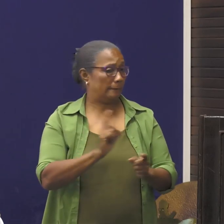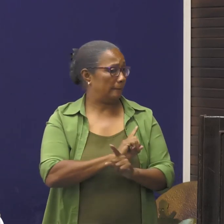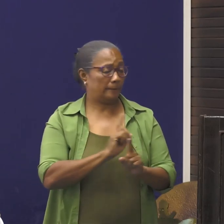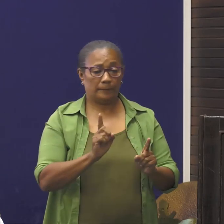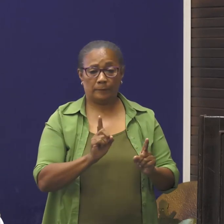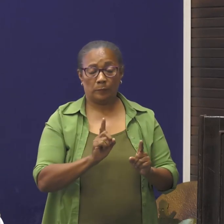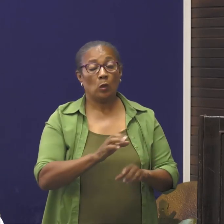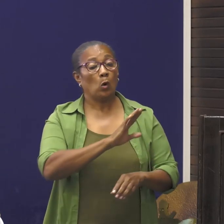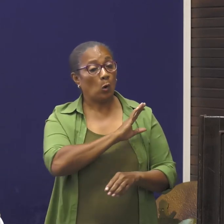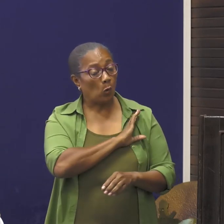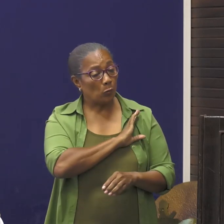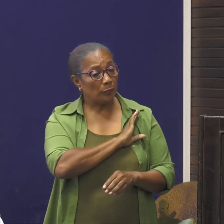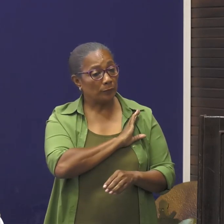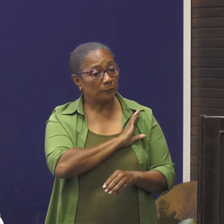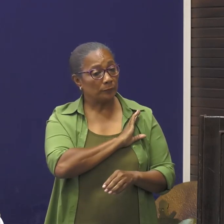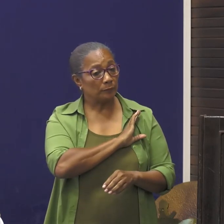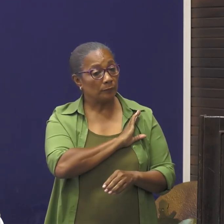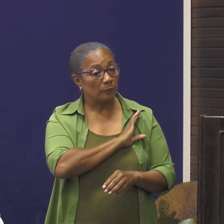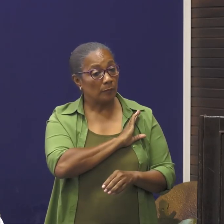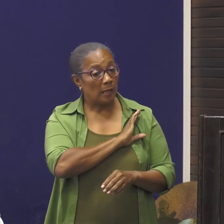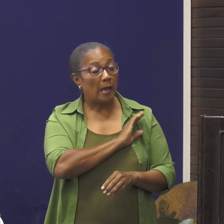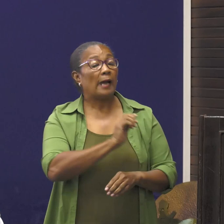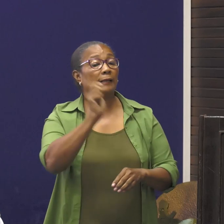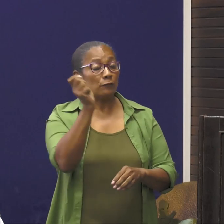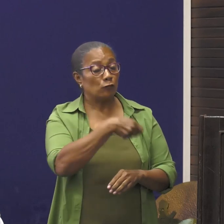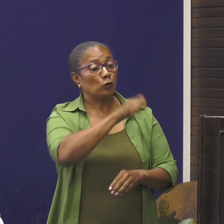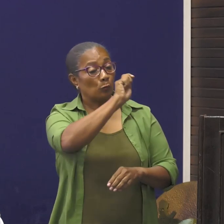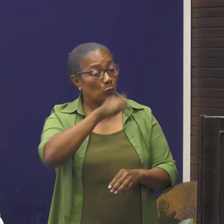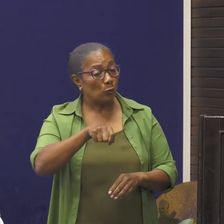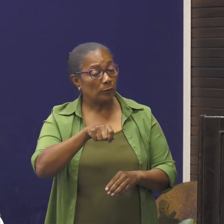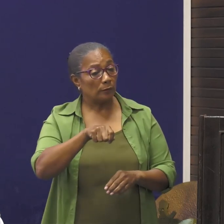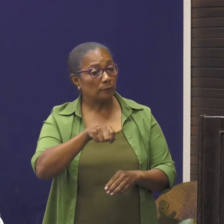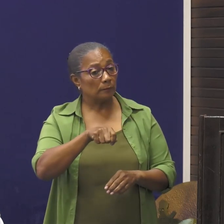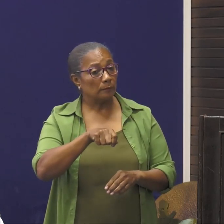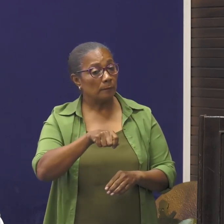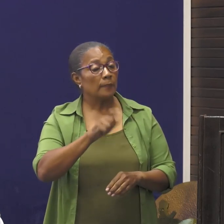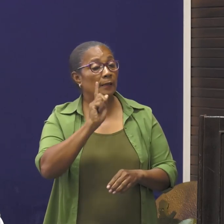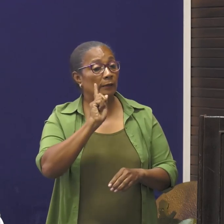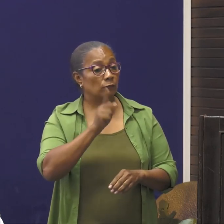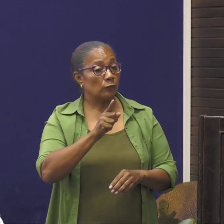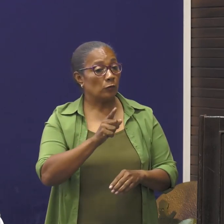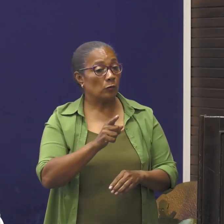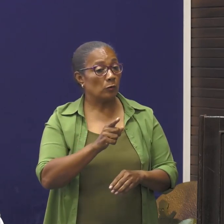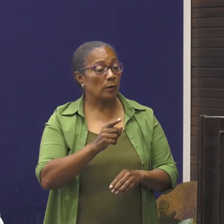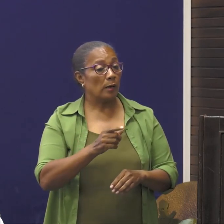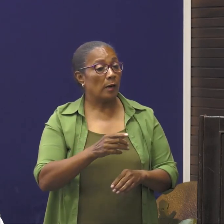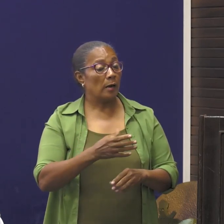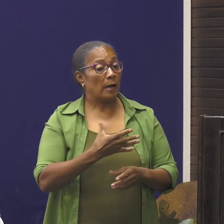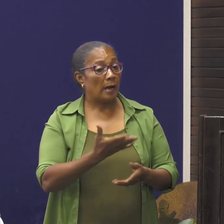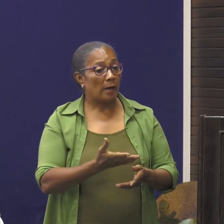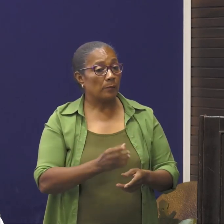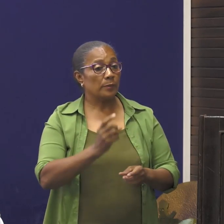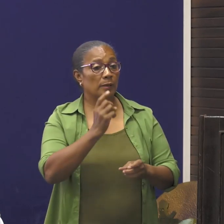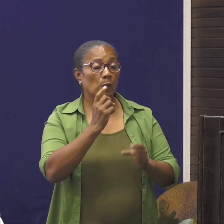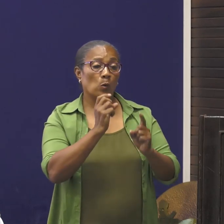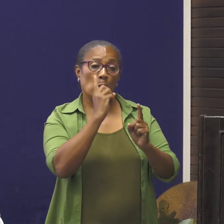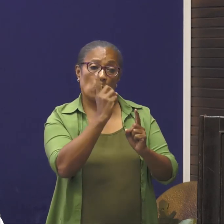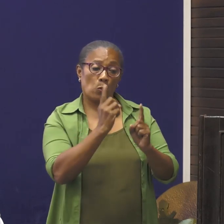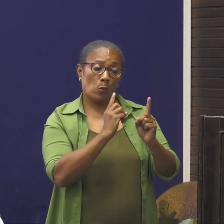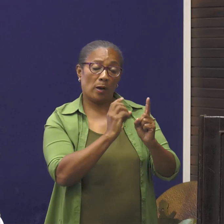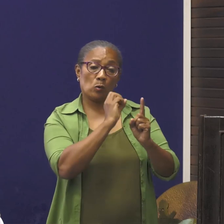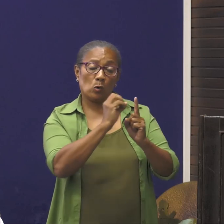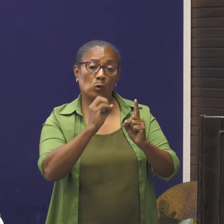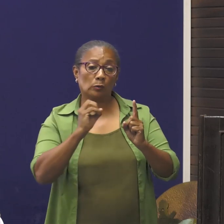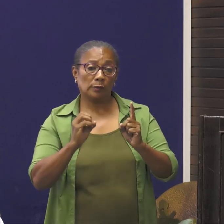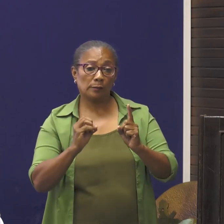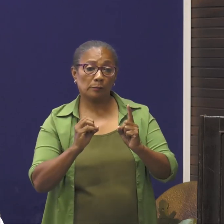Merofara, dat het verbouwde voor abi Meroleke 100 maart